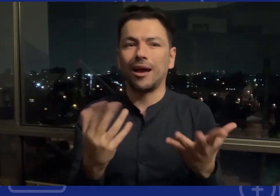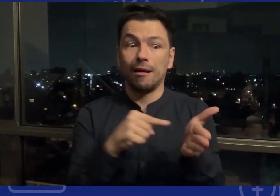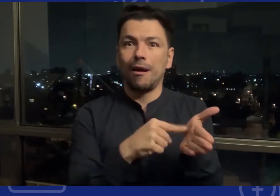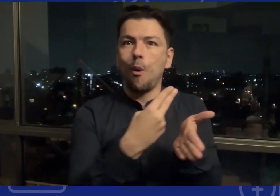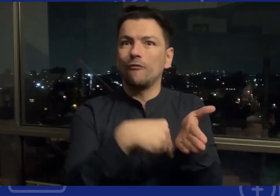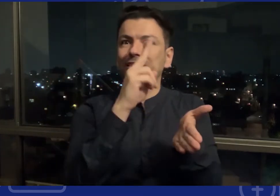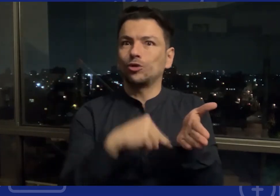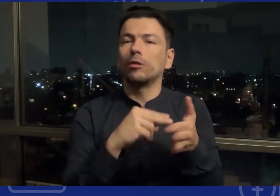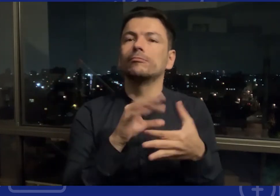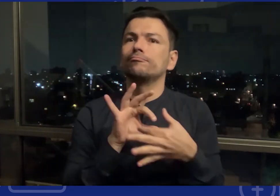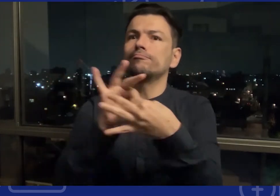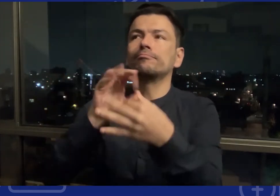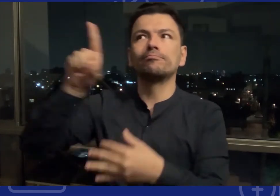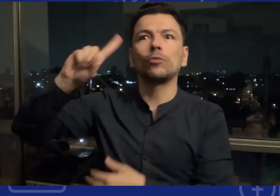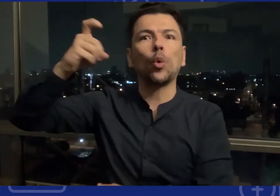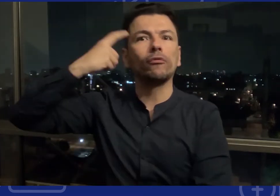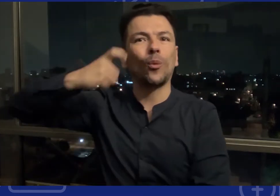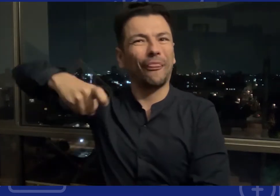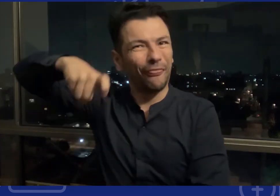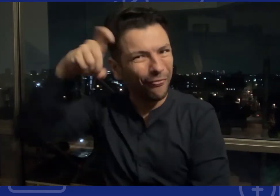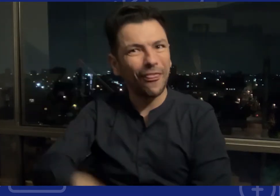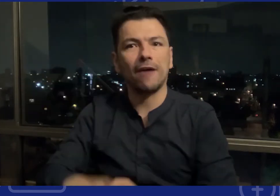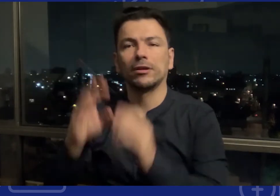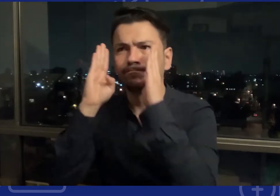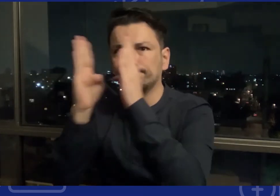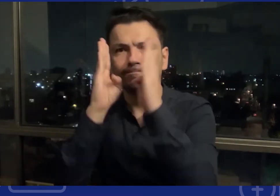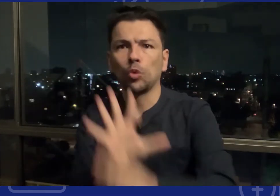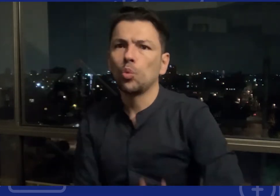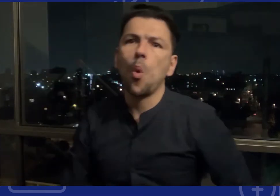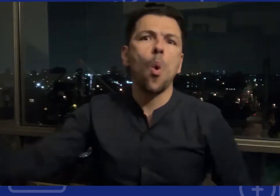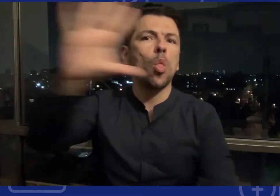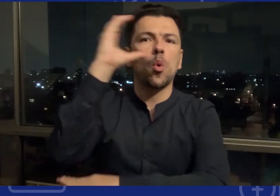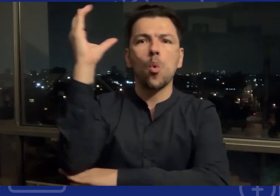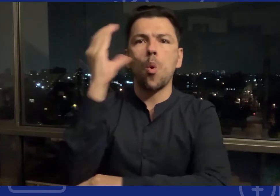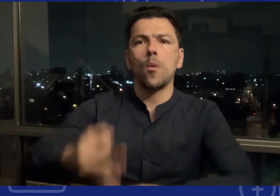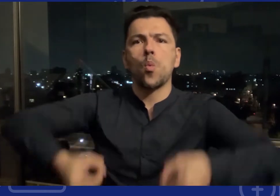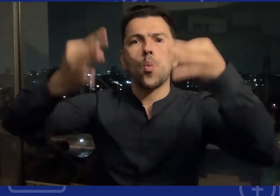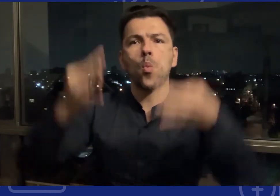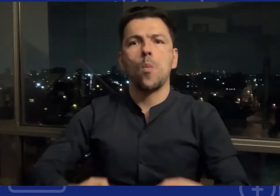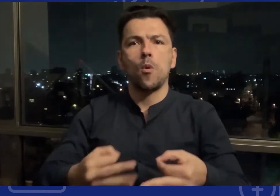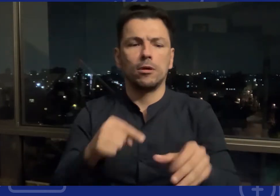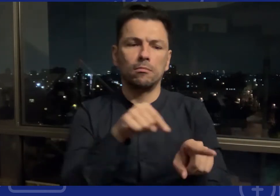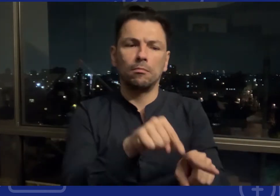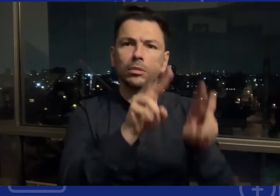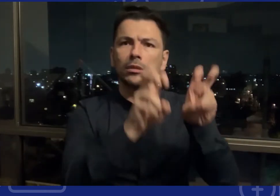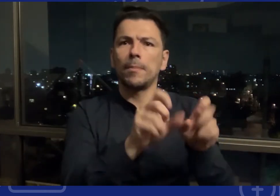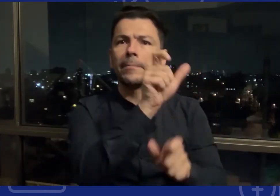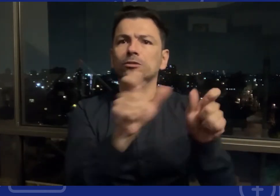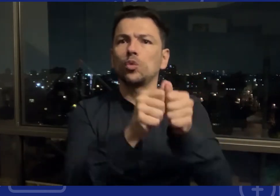colombiano forma parte Al ratificar esta convención el Estado y el Gobierno está obligado en todo el territorio nacional